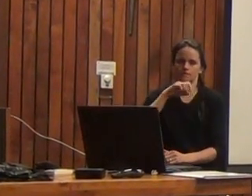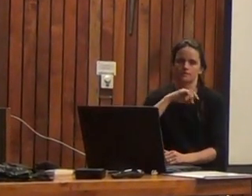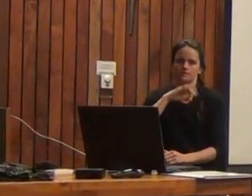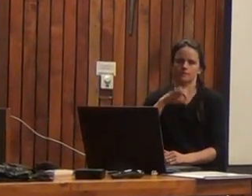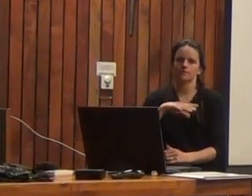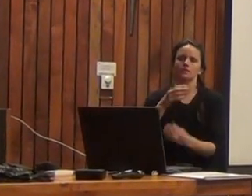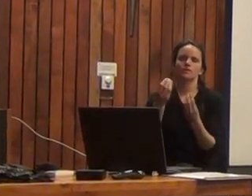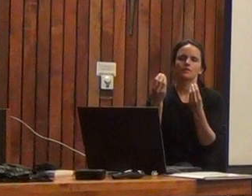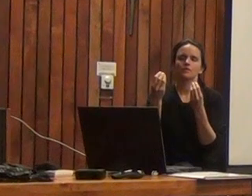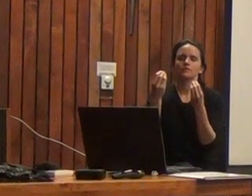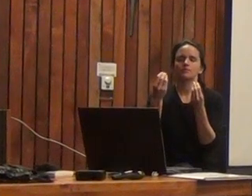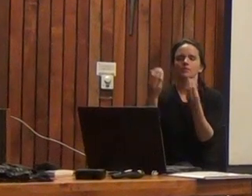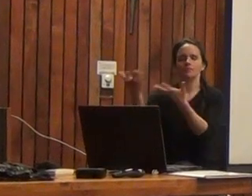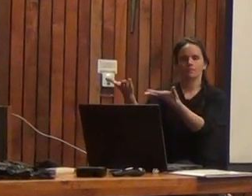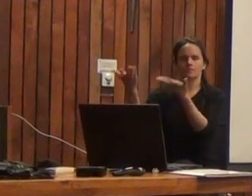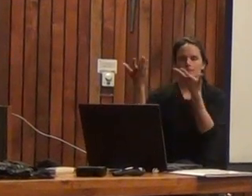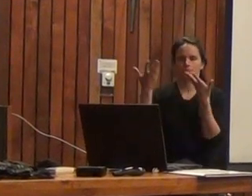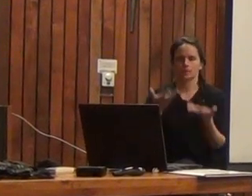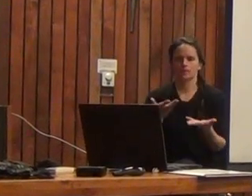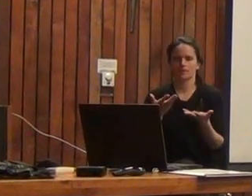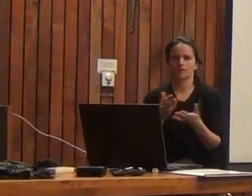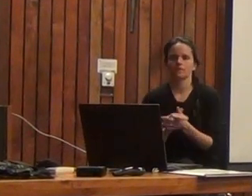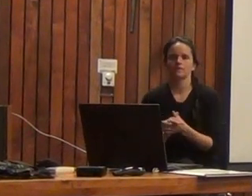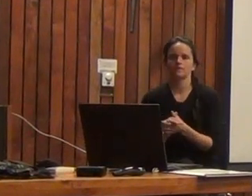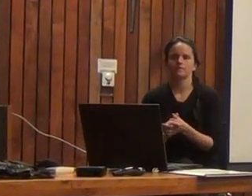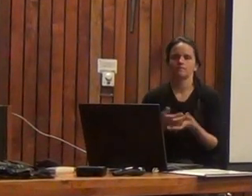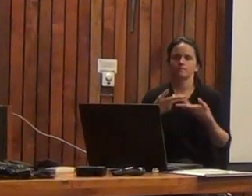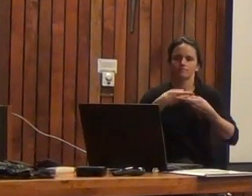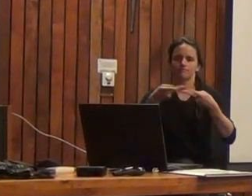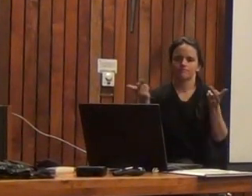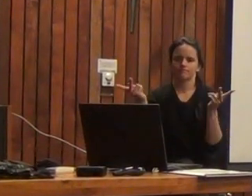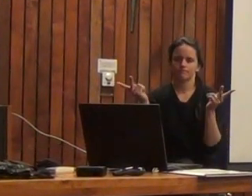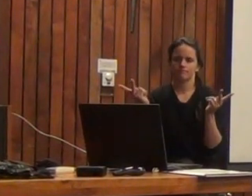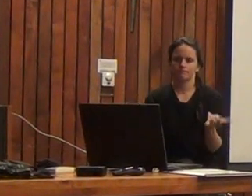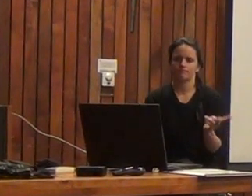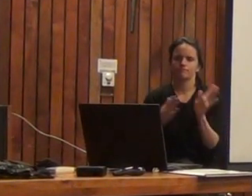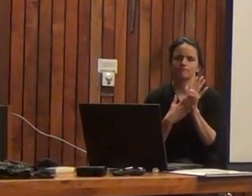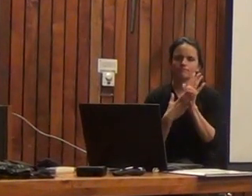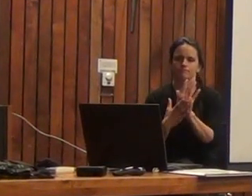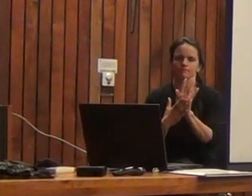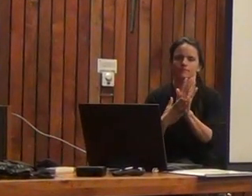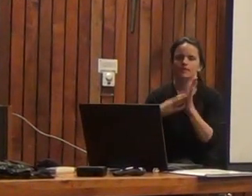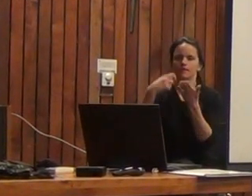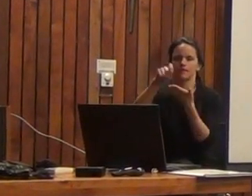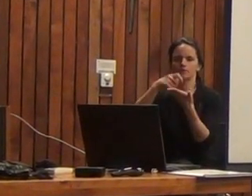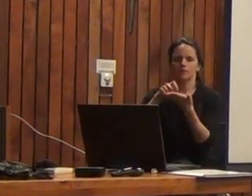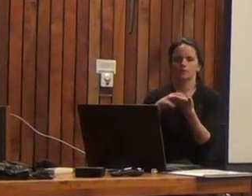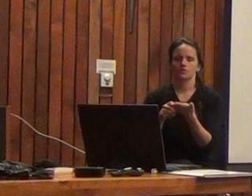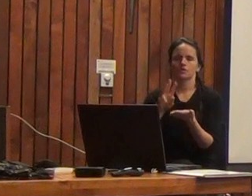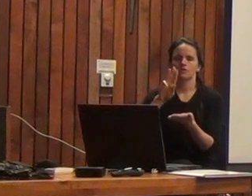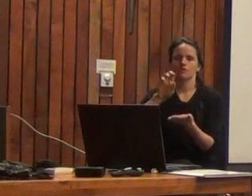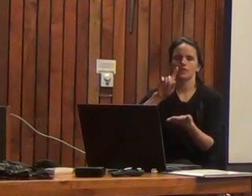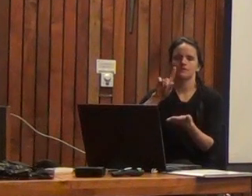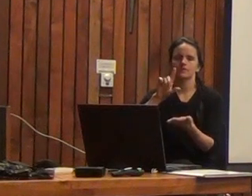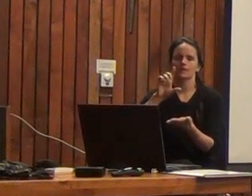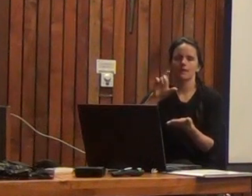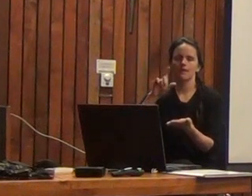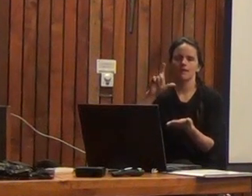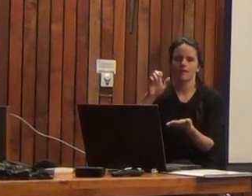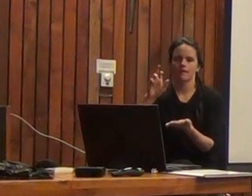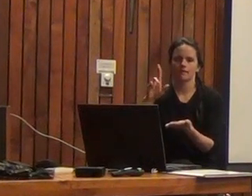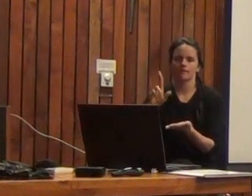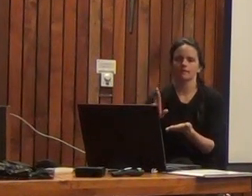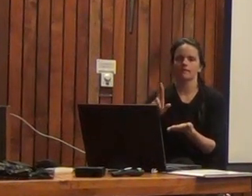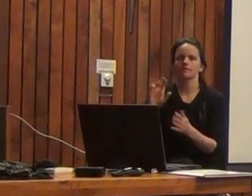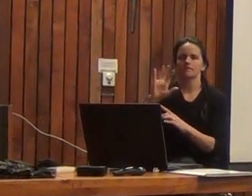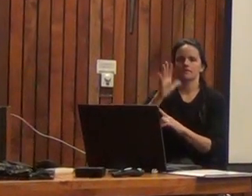les da a todos ustedes una afectuosa bienvenida al lanzamiento y presentación de la escala Wechsler de Inteligencia para Niños, quinta edición.